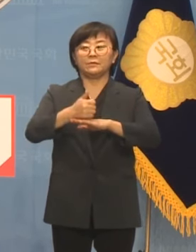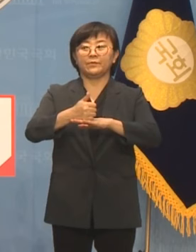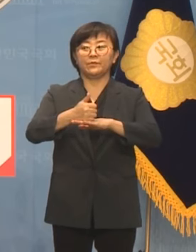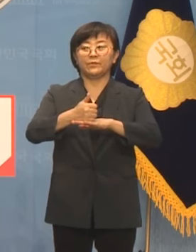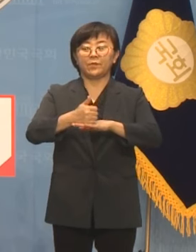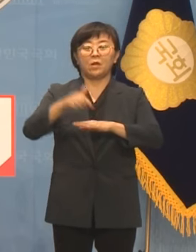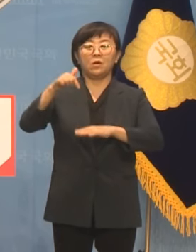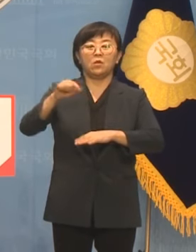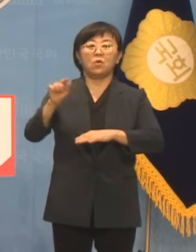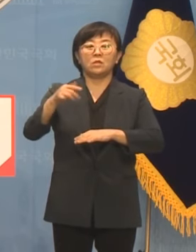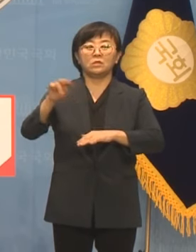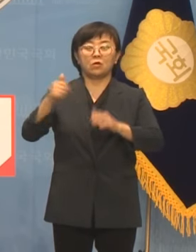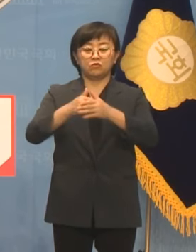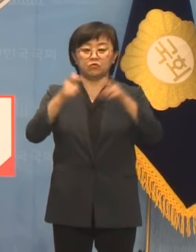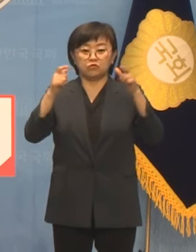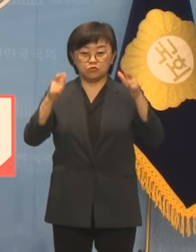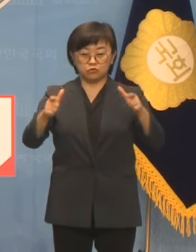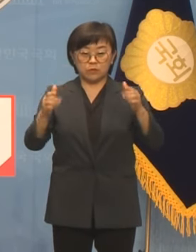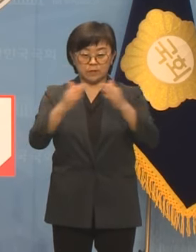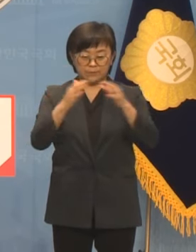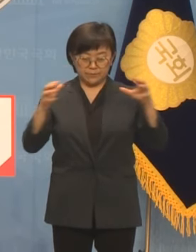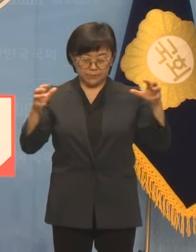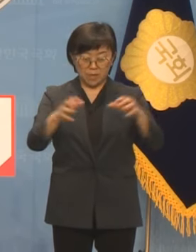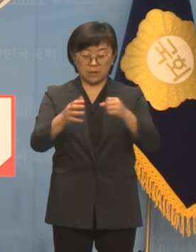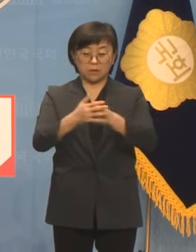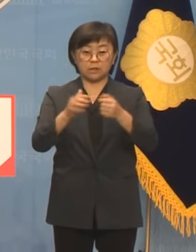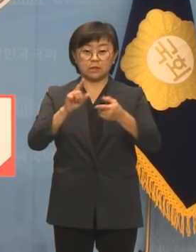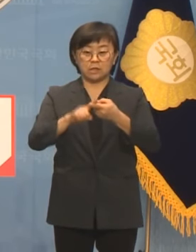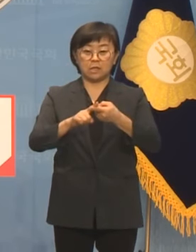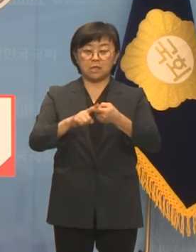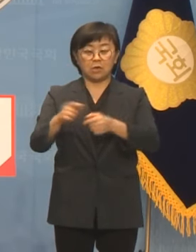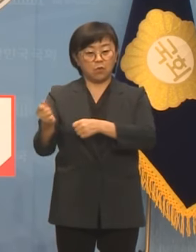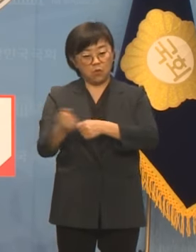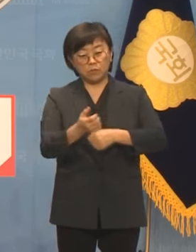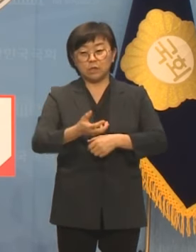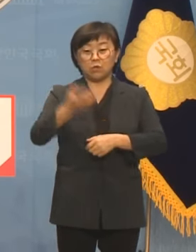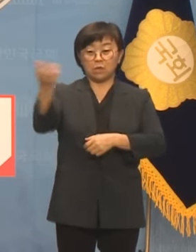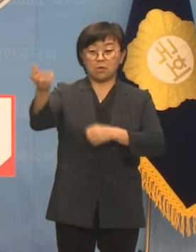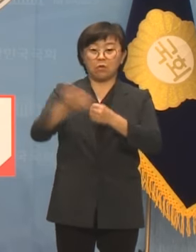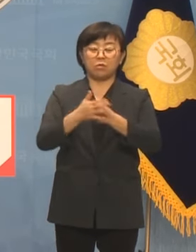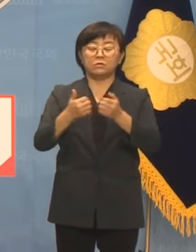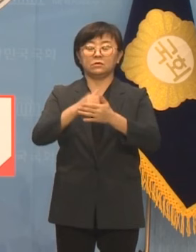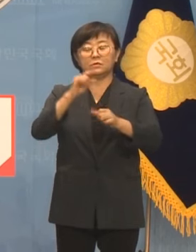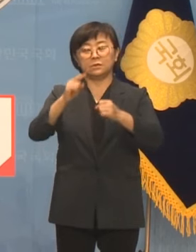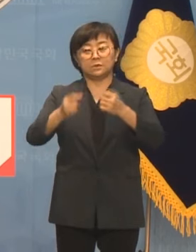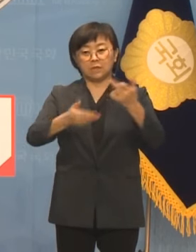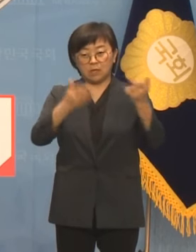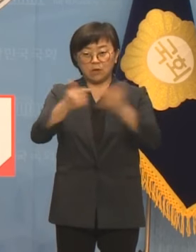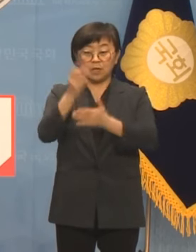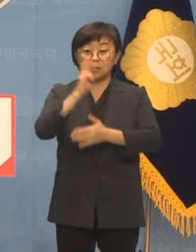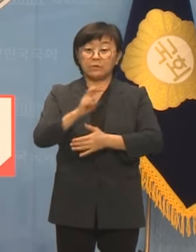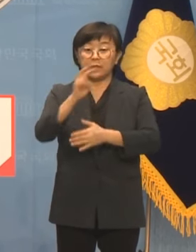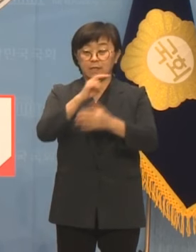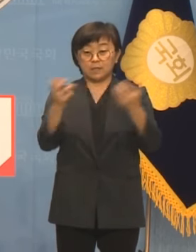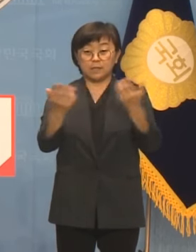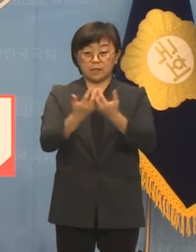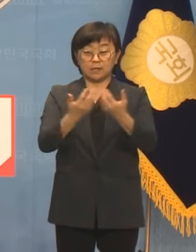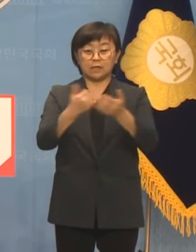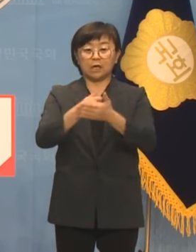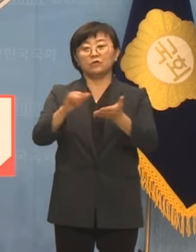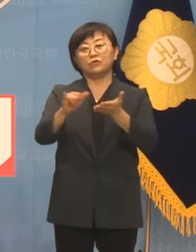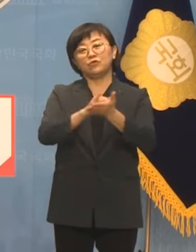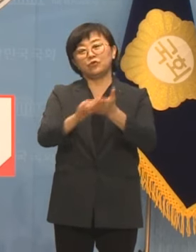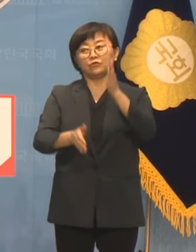권선구 주거밀집 지역 한가운데 놓인 군골프장을 이전하고 자연과 음악이 흐르는 뉴욕